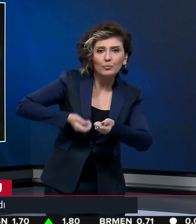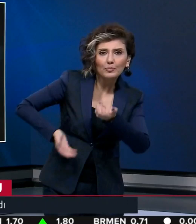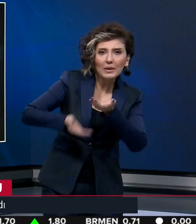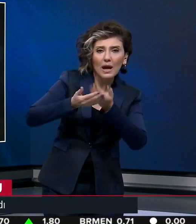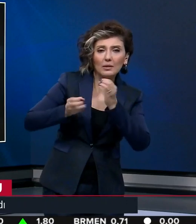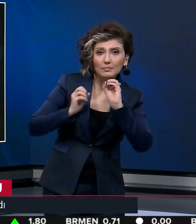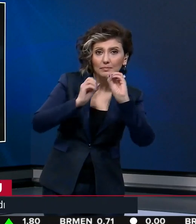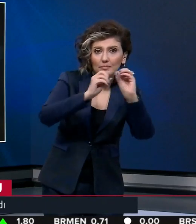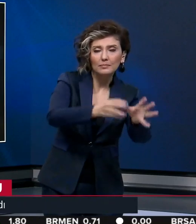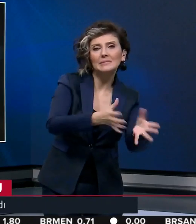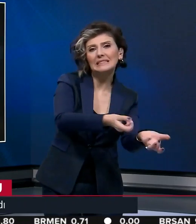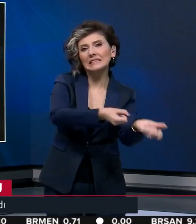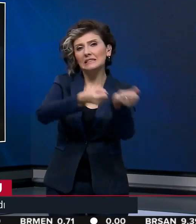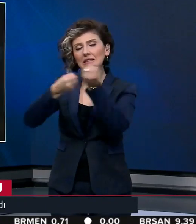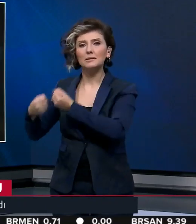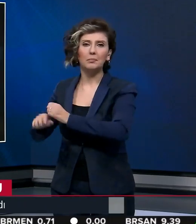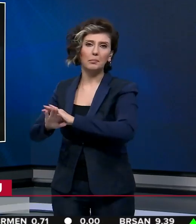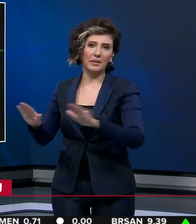çıkardı.